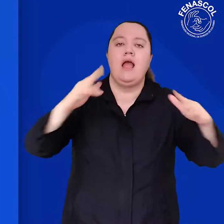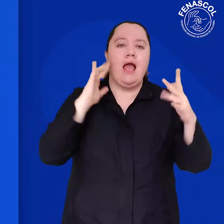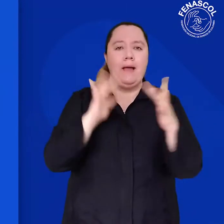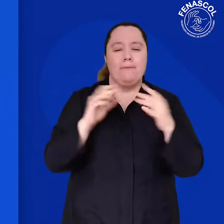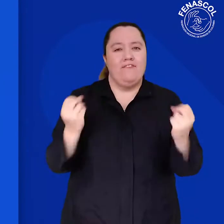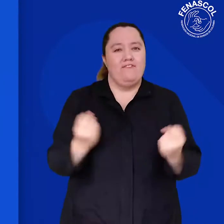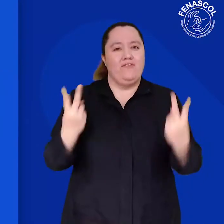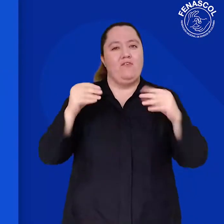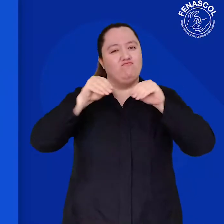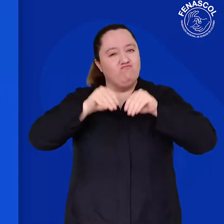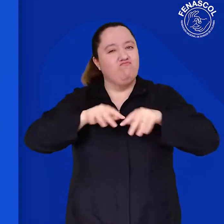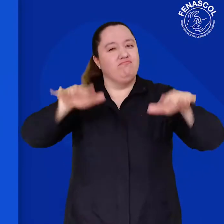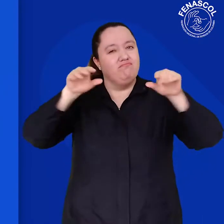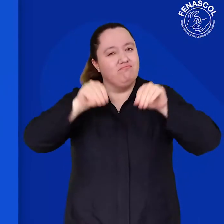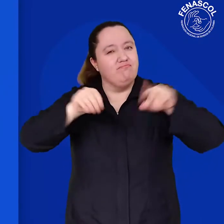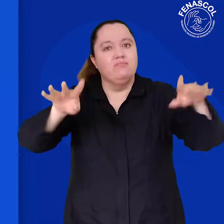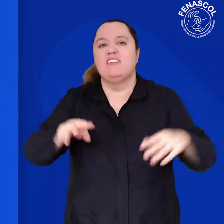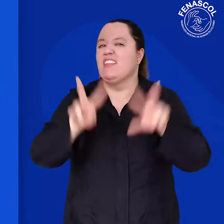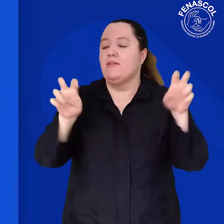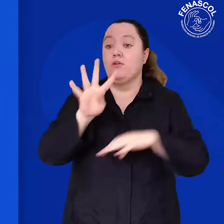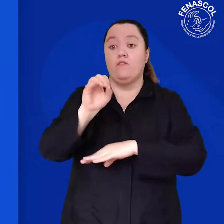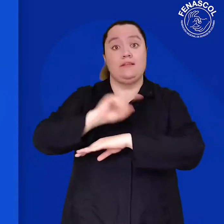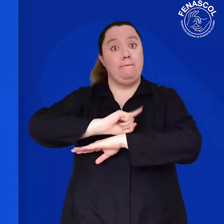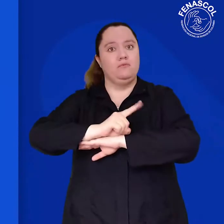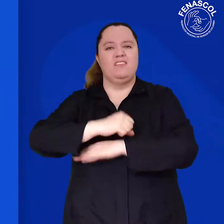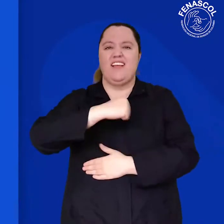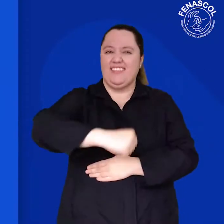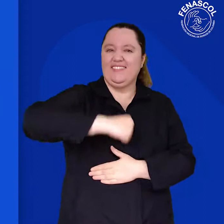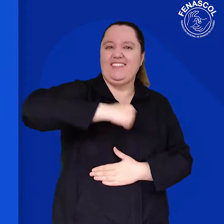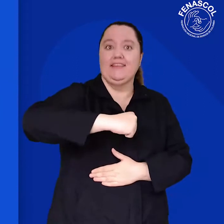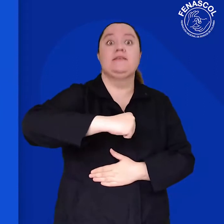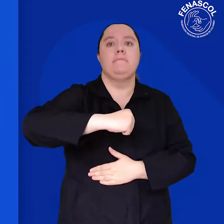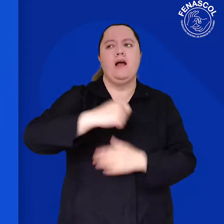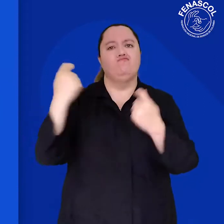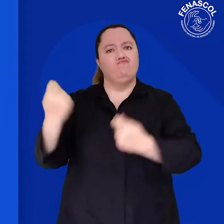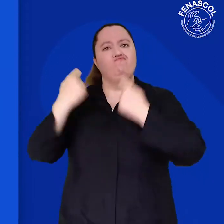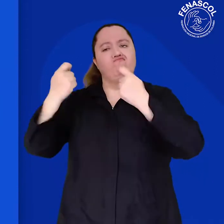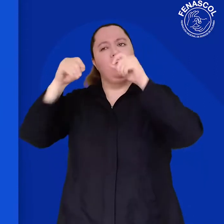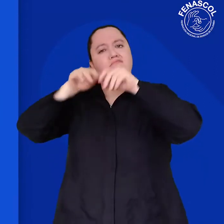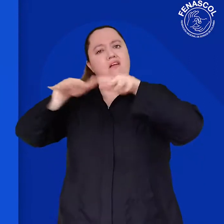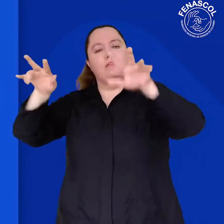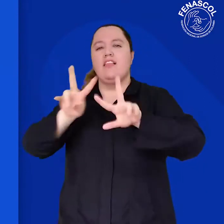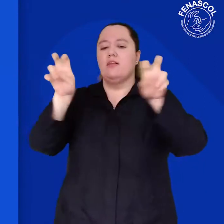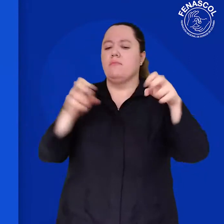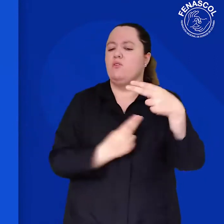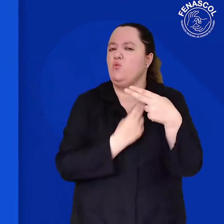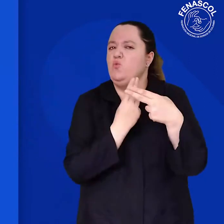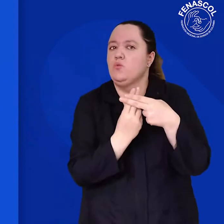minutos de los derechos y a sumarse a las campañas digitales que estaremos activando bajo el numeral Inclusión Más Derechos